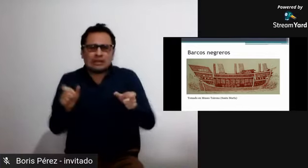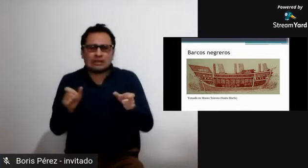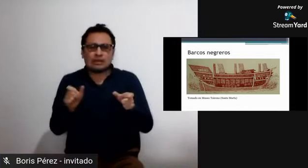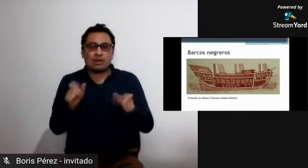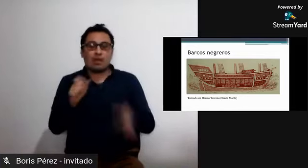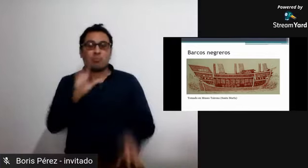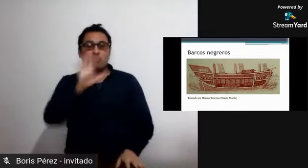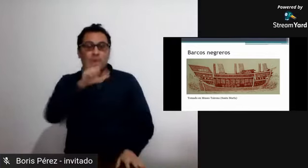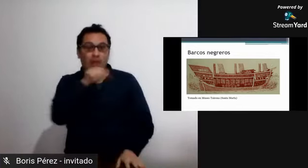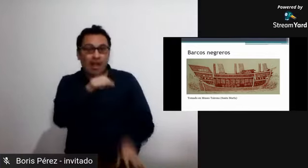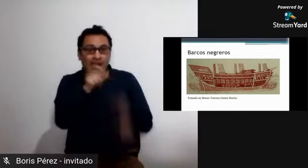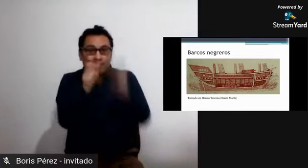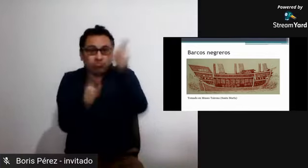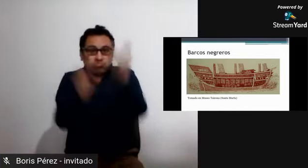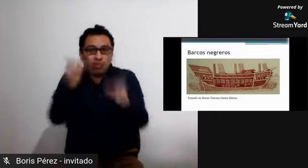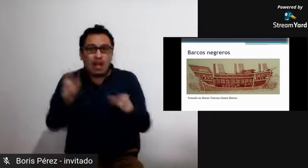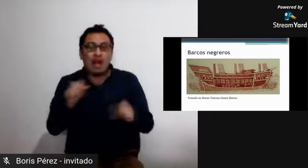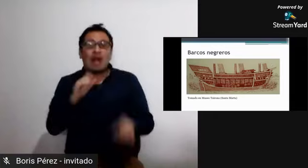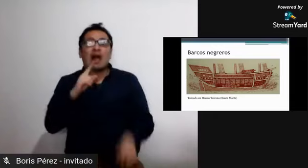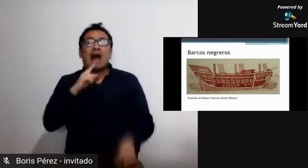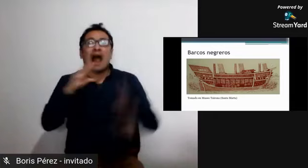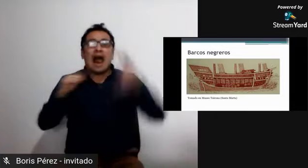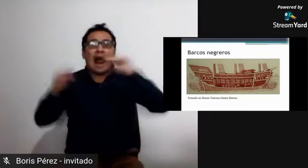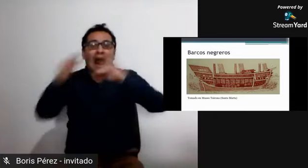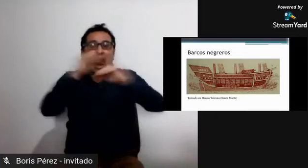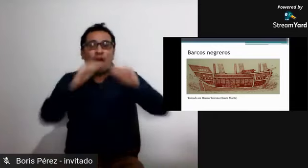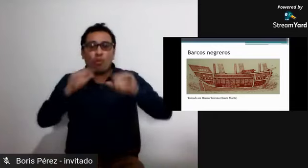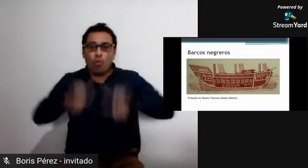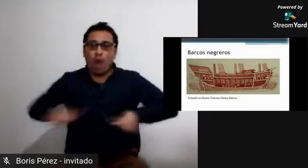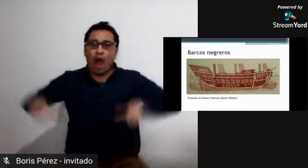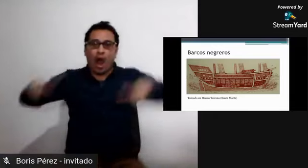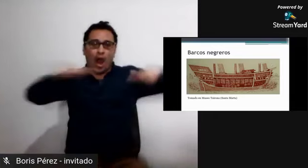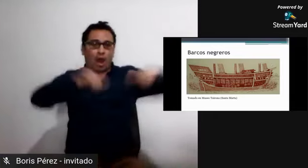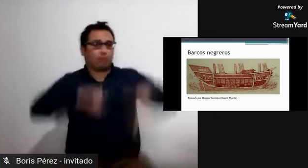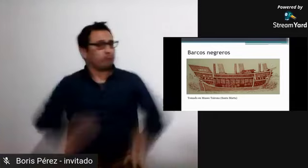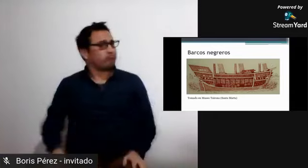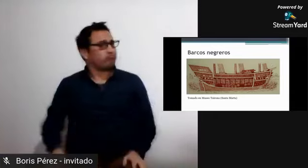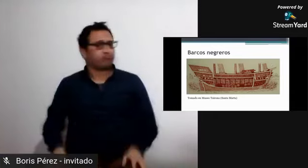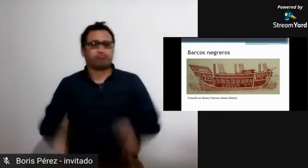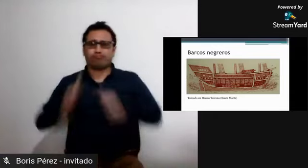comercializaban con todas esas personas